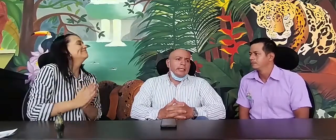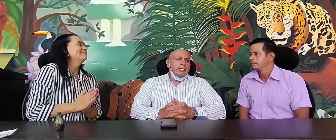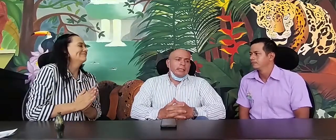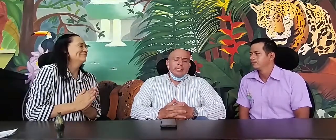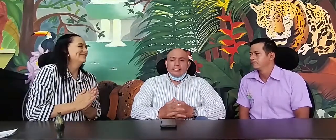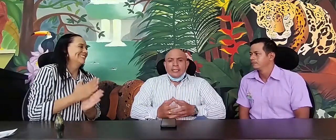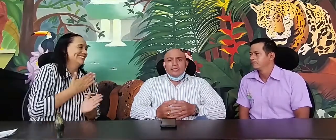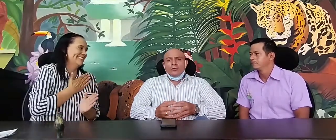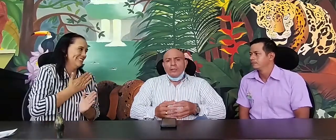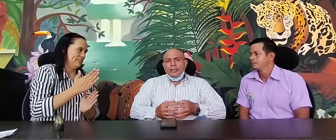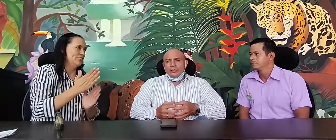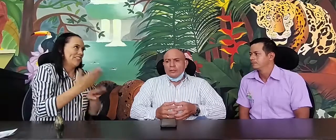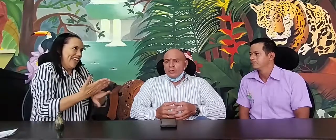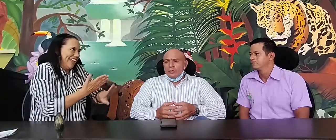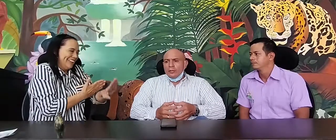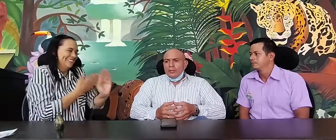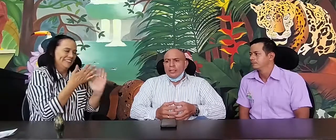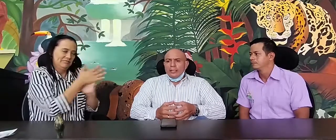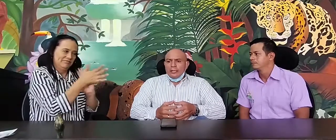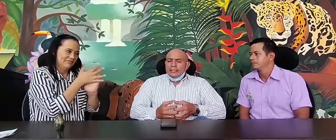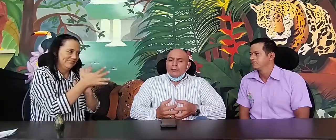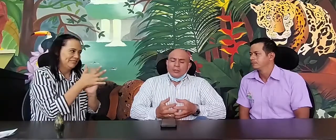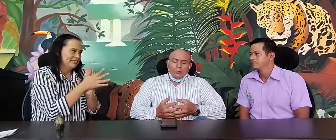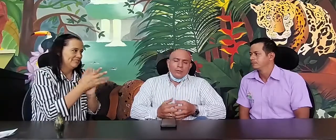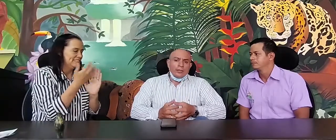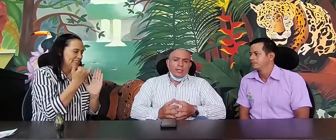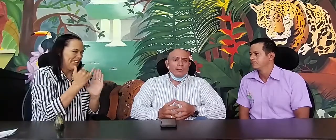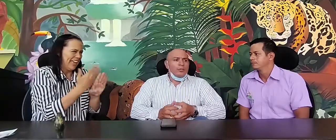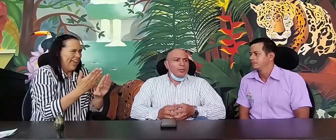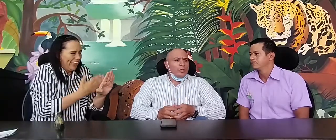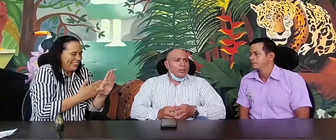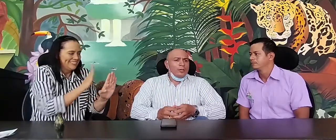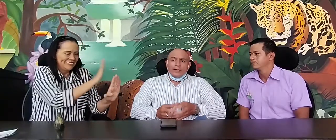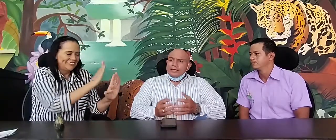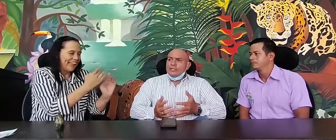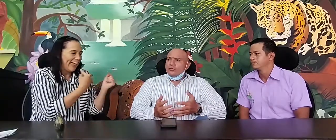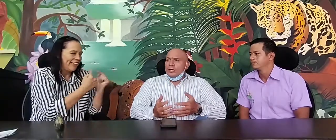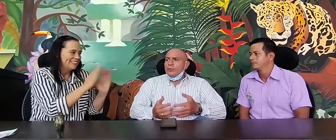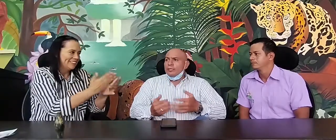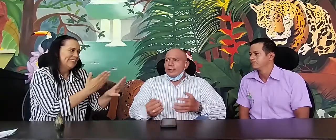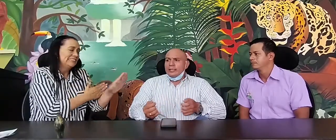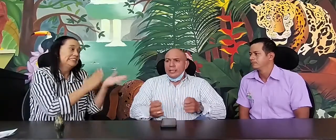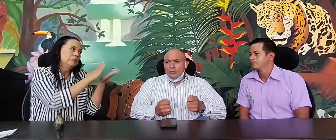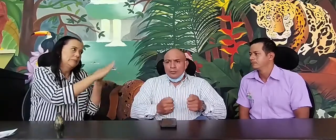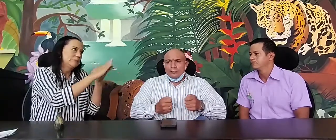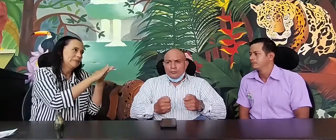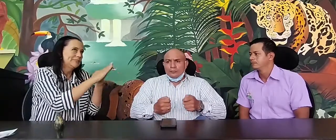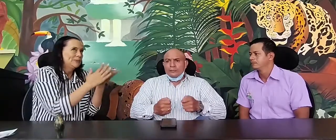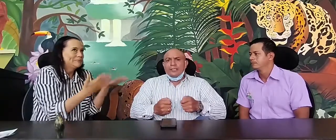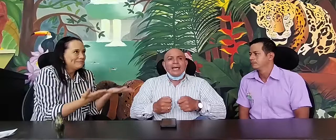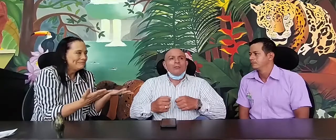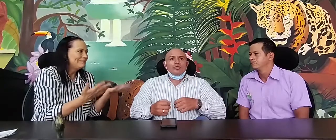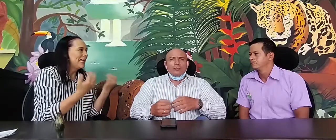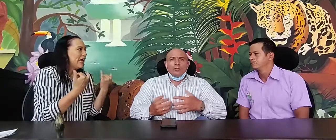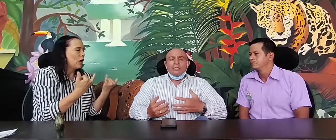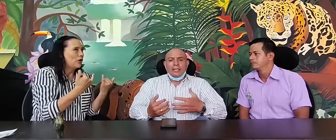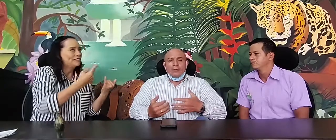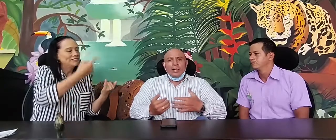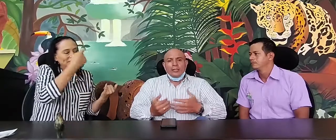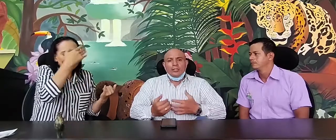y le decía hace un momento, extra micrófono, digamos, le ofrecía excusa porque, digamos, dejamos como pasar por alto